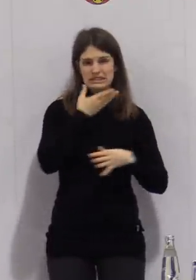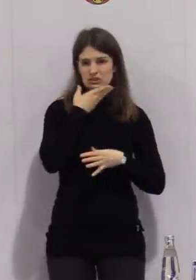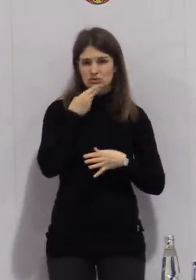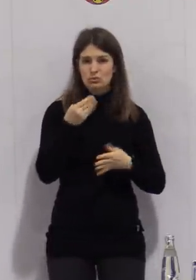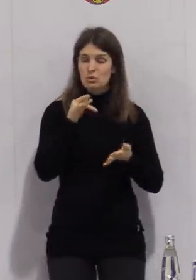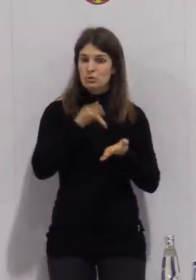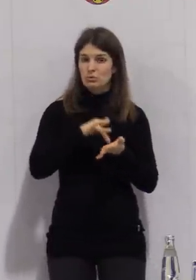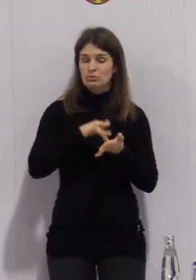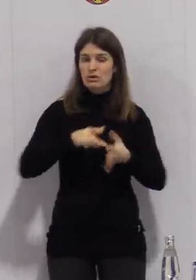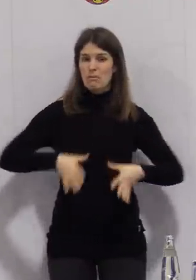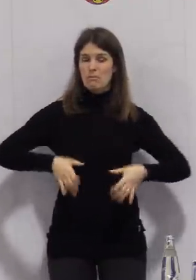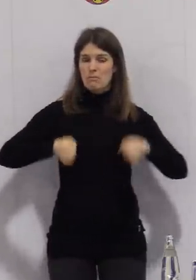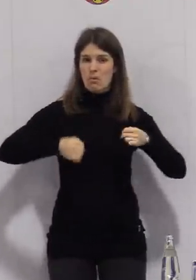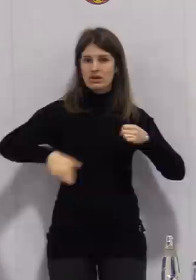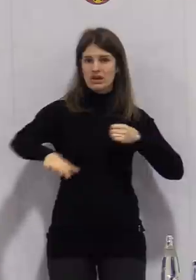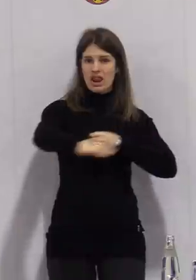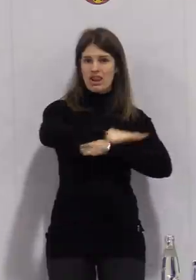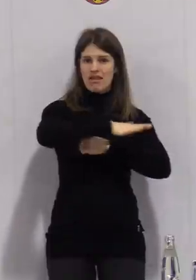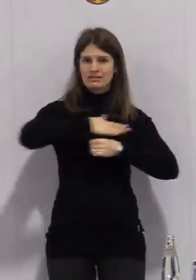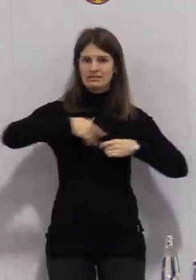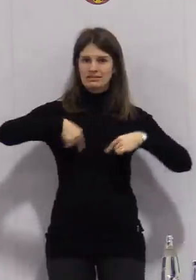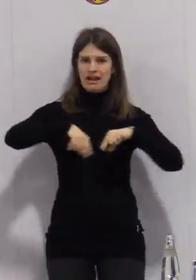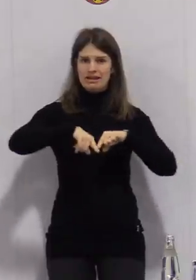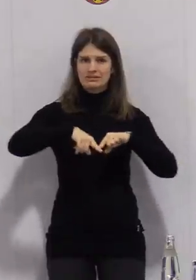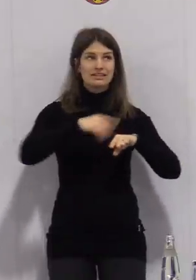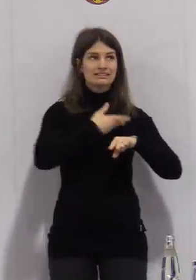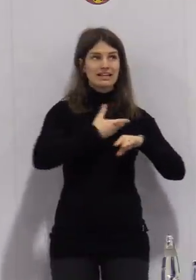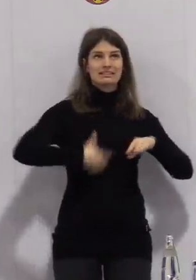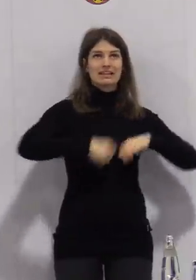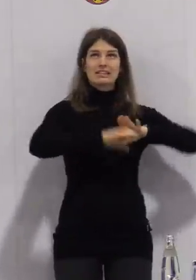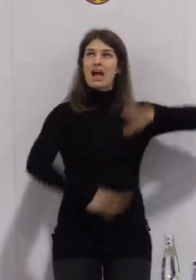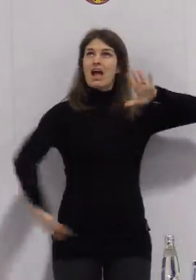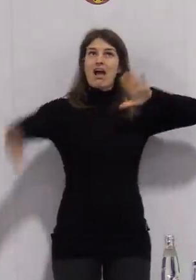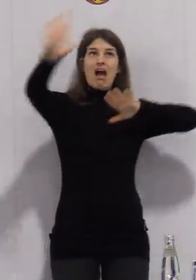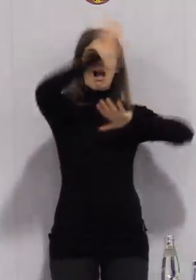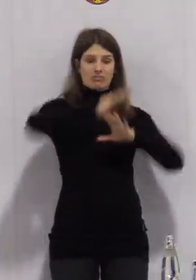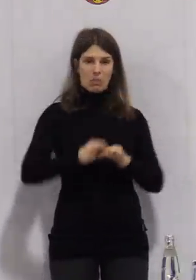Infektionslage in Sachsen-Anhalt hat.